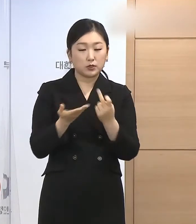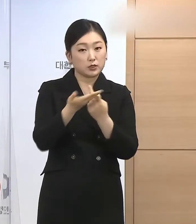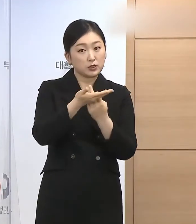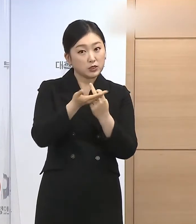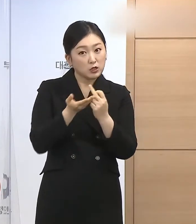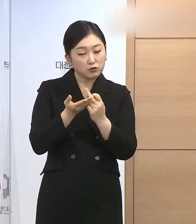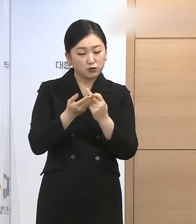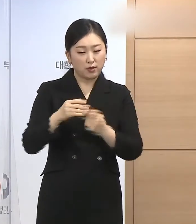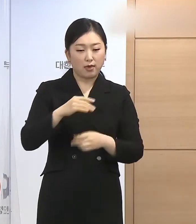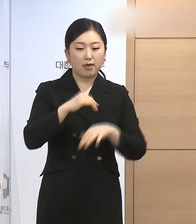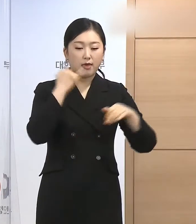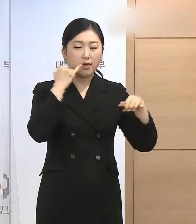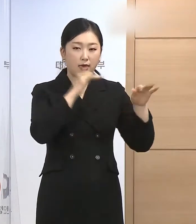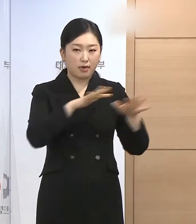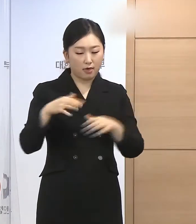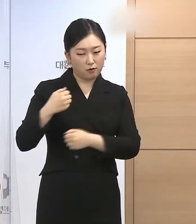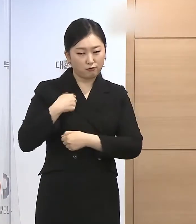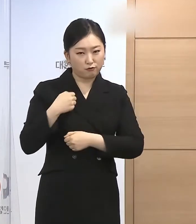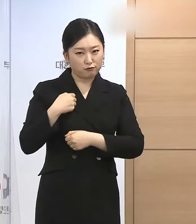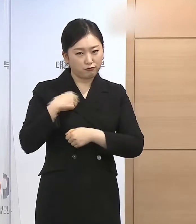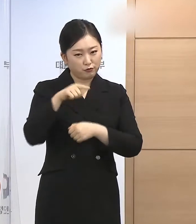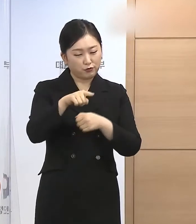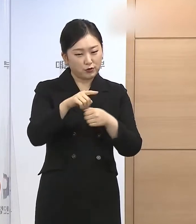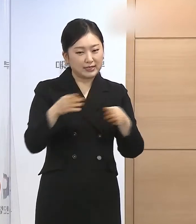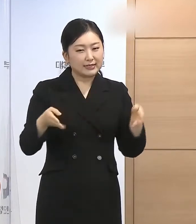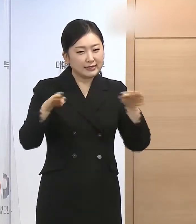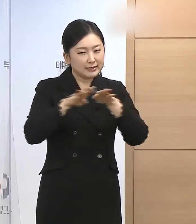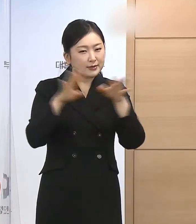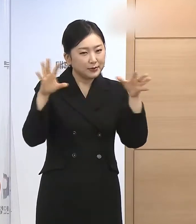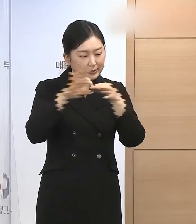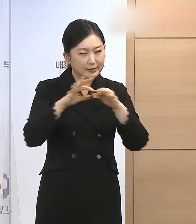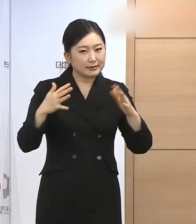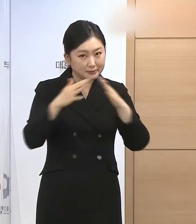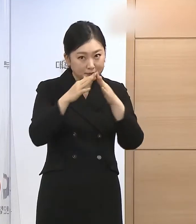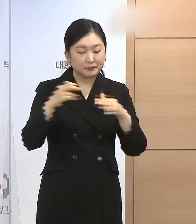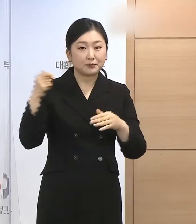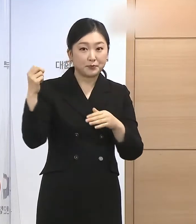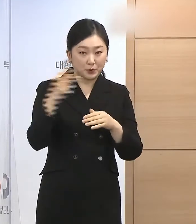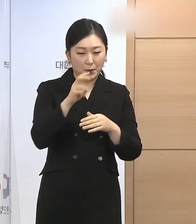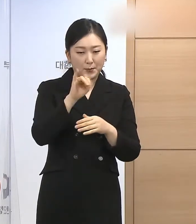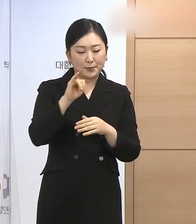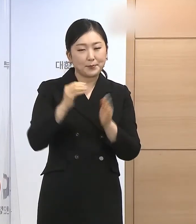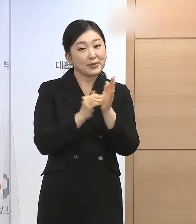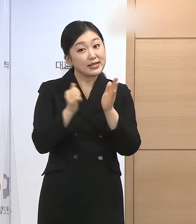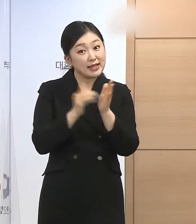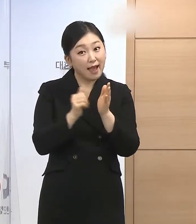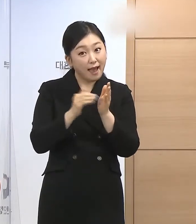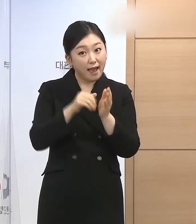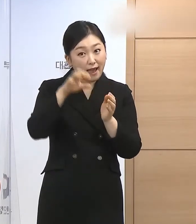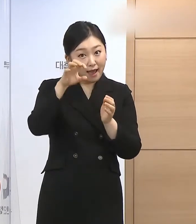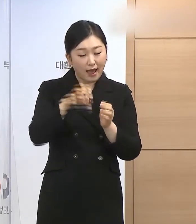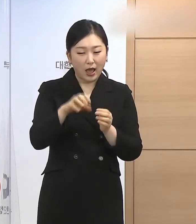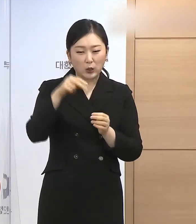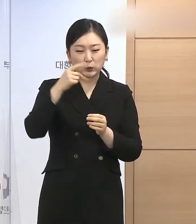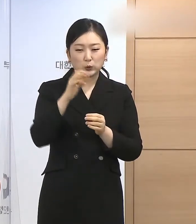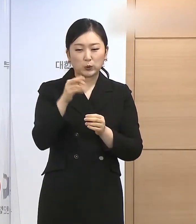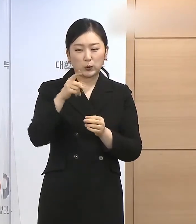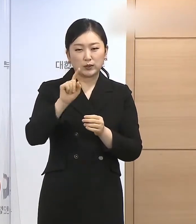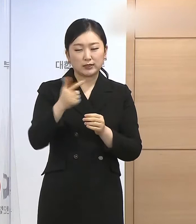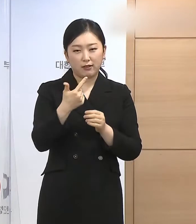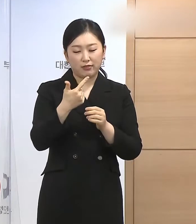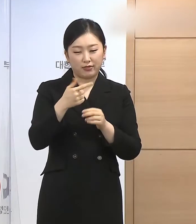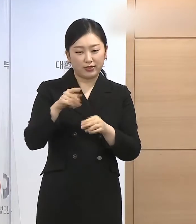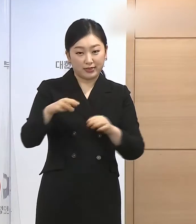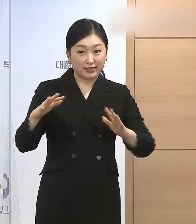사건, 사드배치 관련 사건, 밀양 송전탑 공사 관련 사건, 세월호 관련 사건,